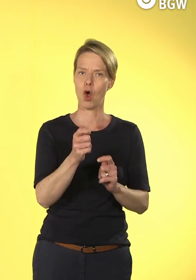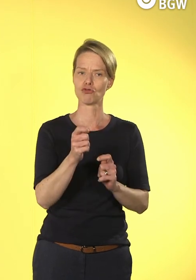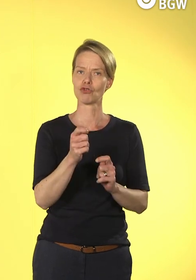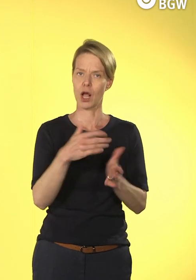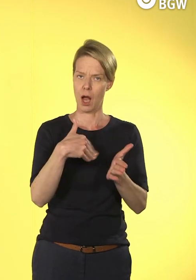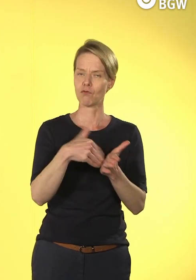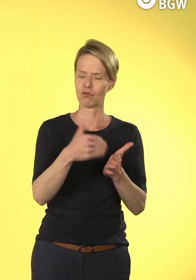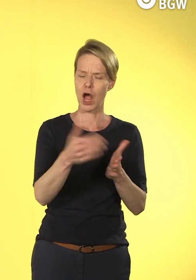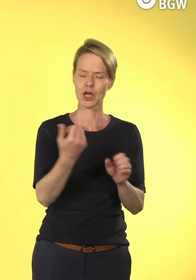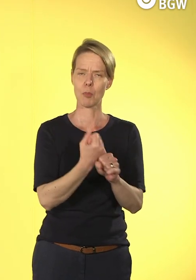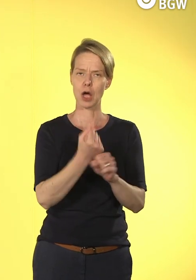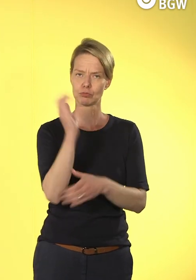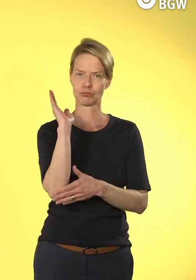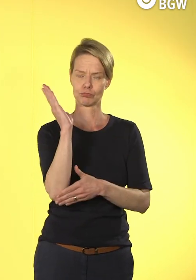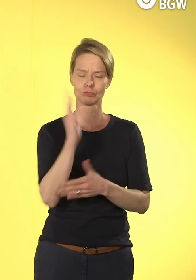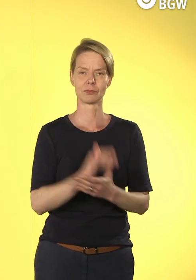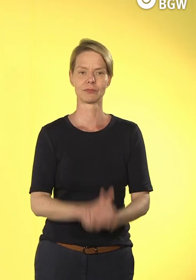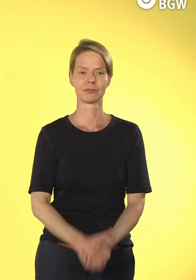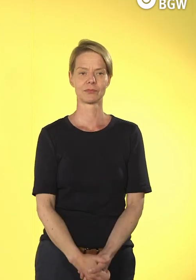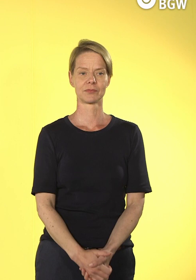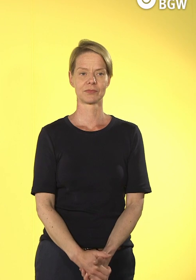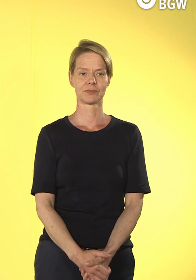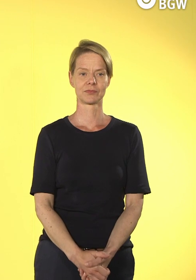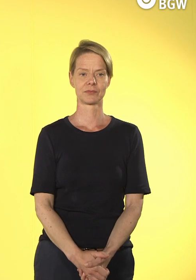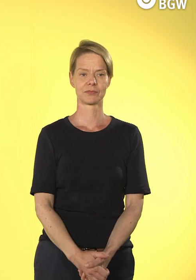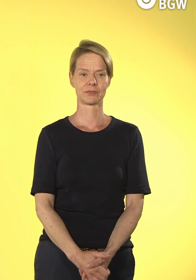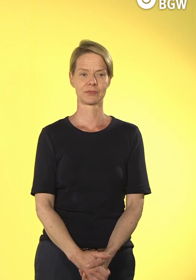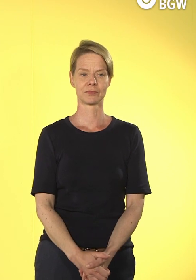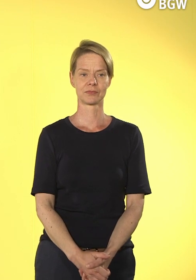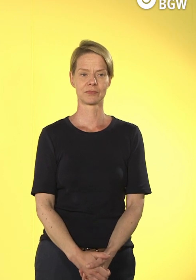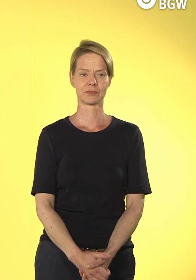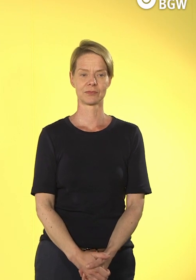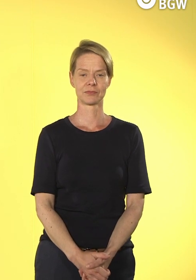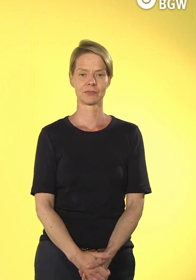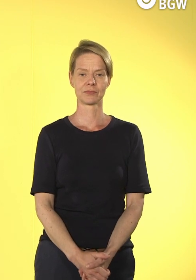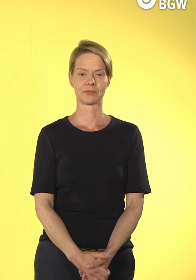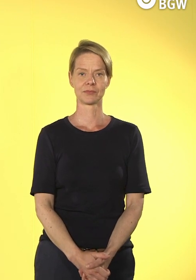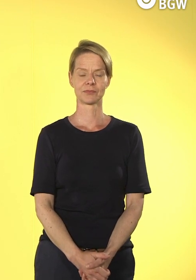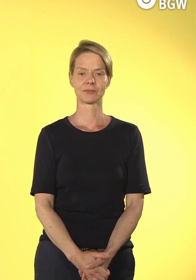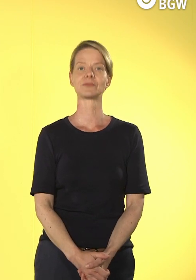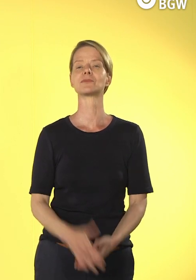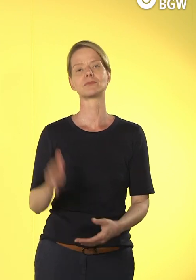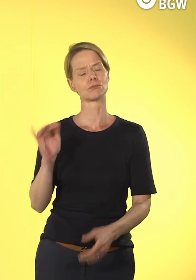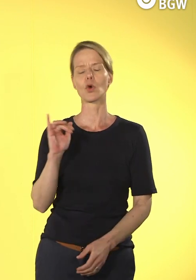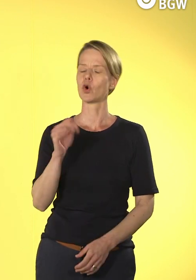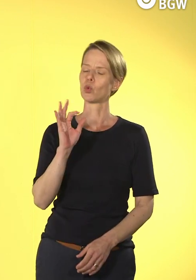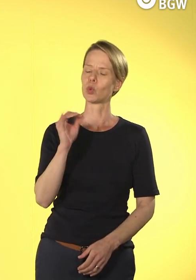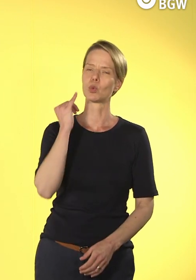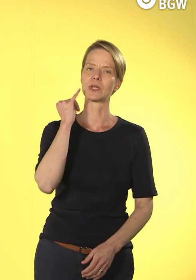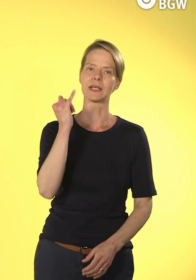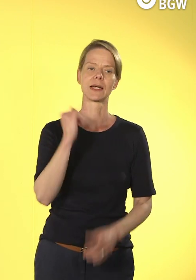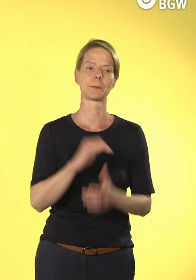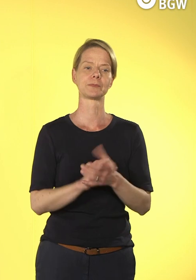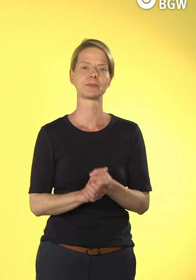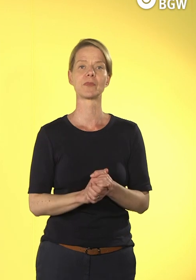die nächste Folie gehen und du vielleicht dazu was sagst, Mathias. Ja, also wir haben